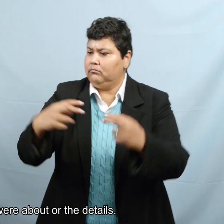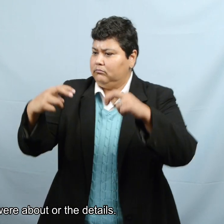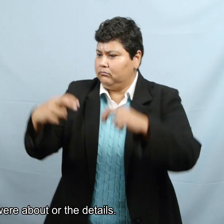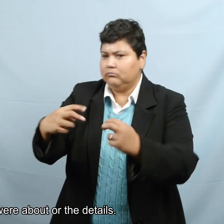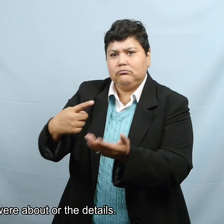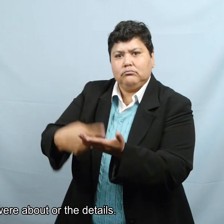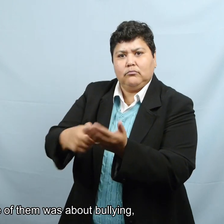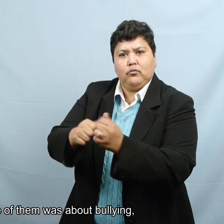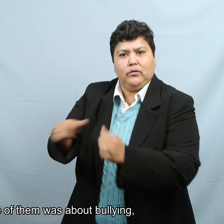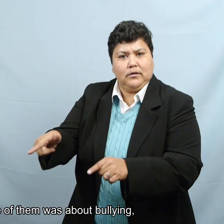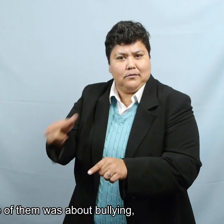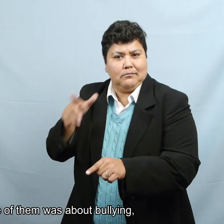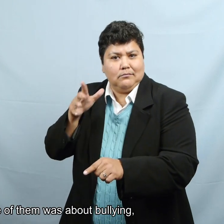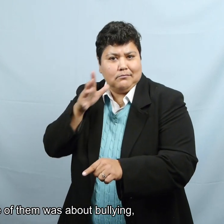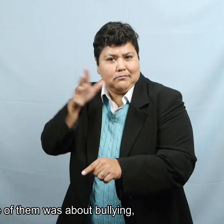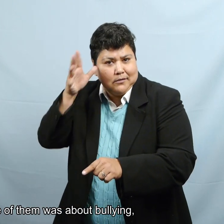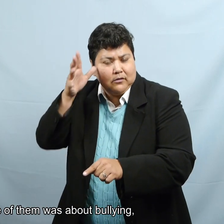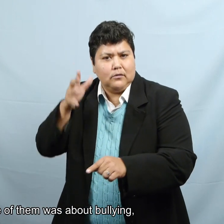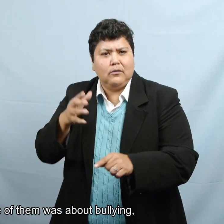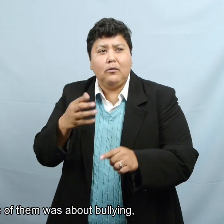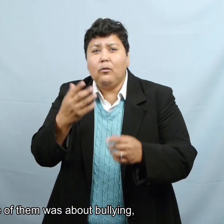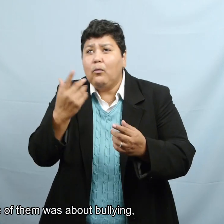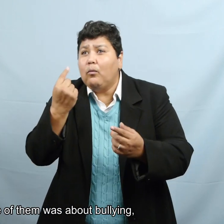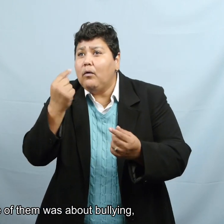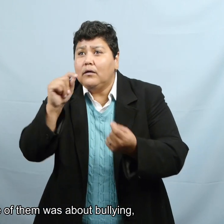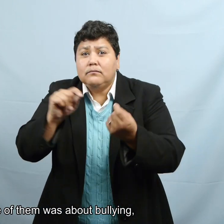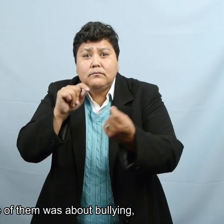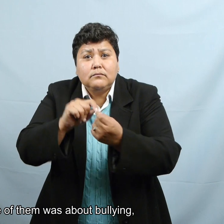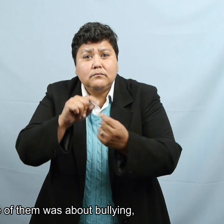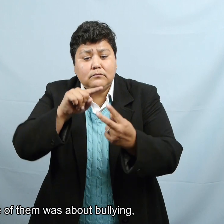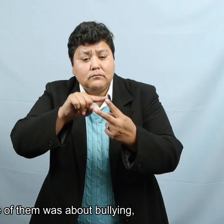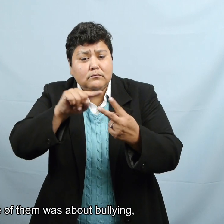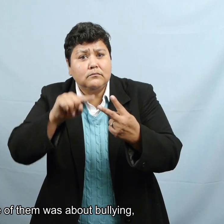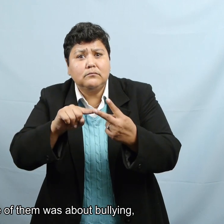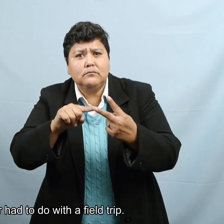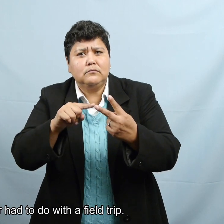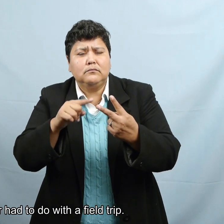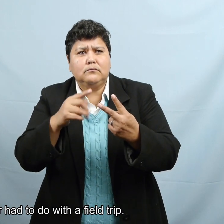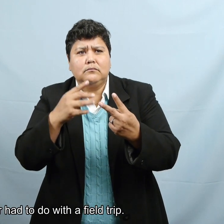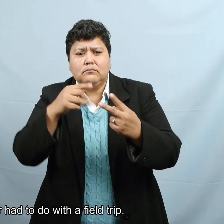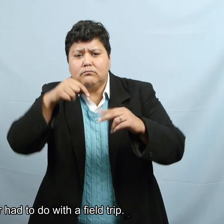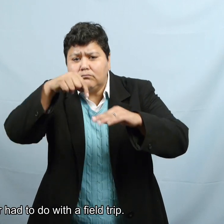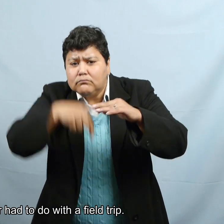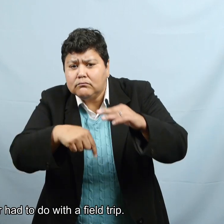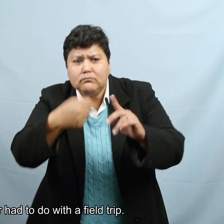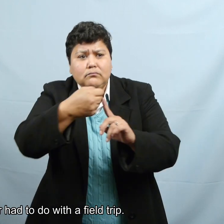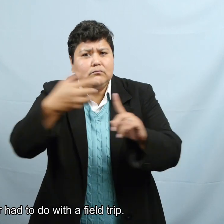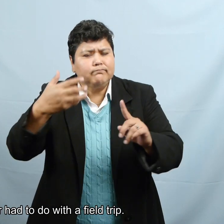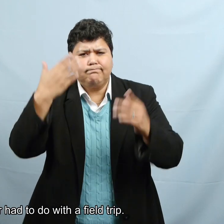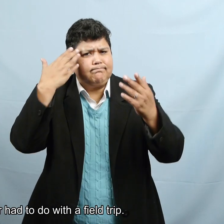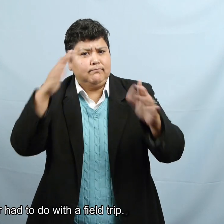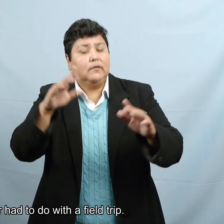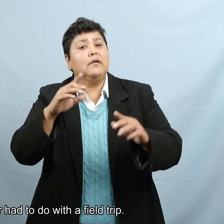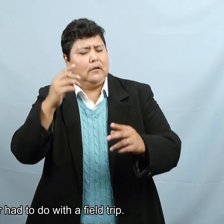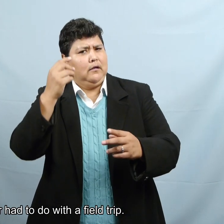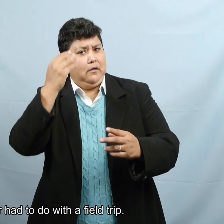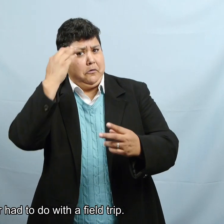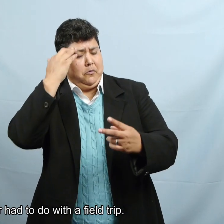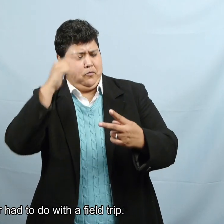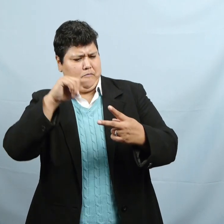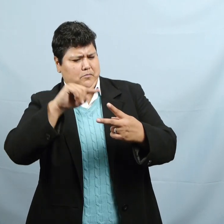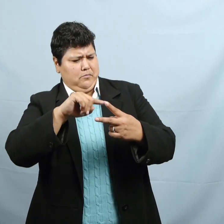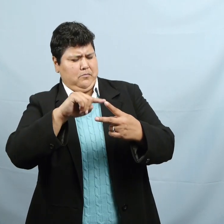los detalles. Sí sabía que una de ellas era sobre el acoso o el bullying y la otra tenía que ver con una